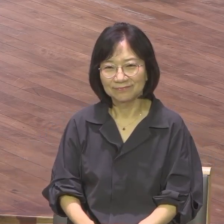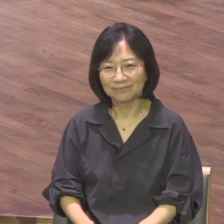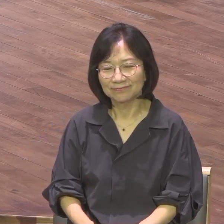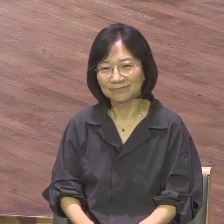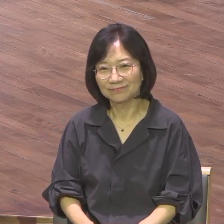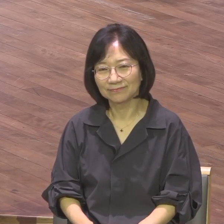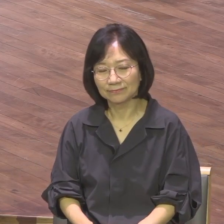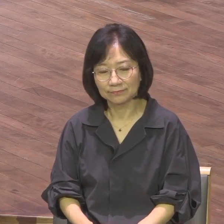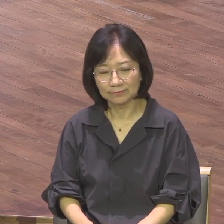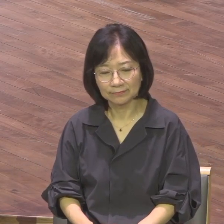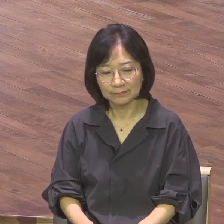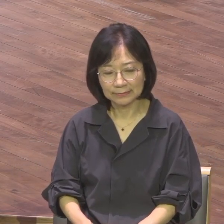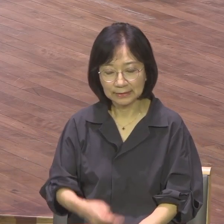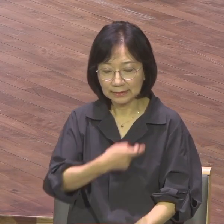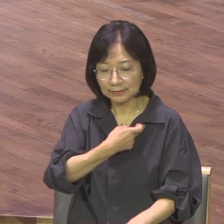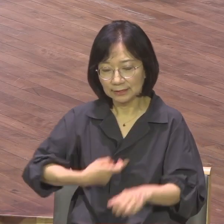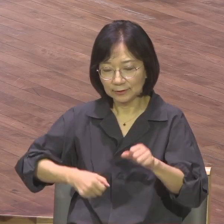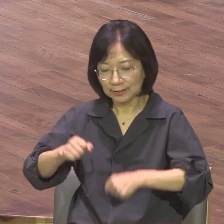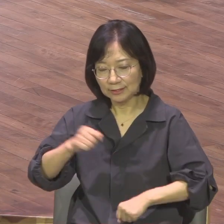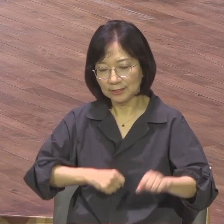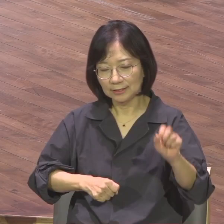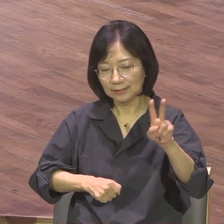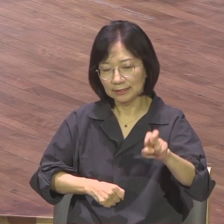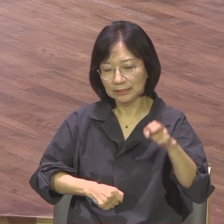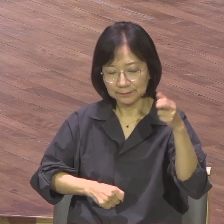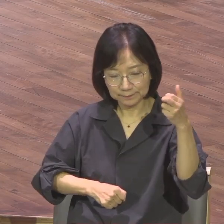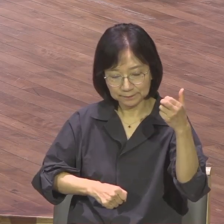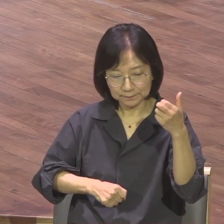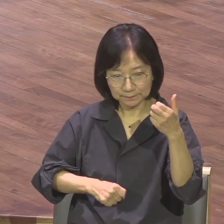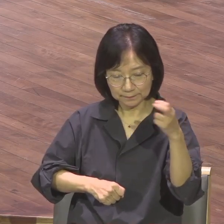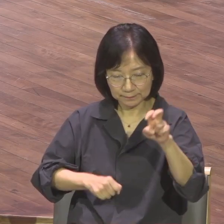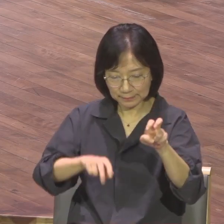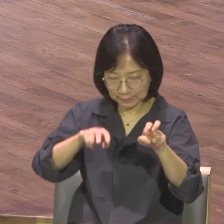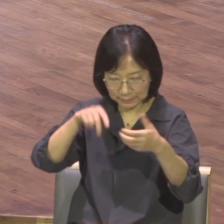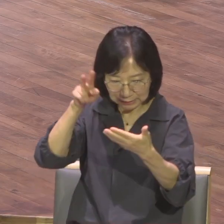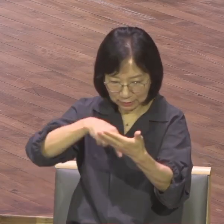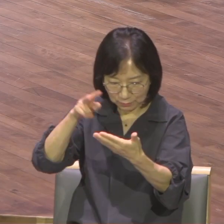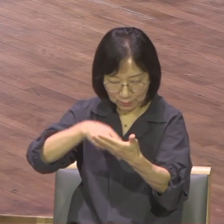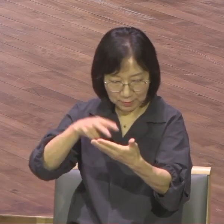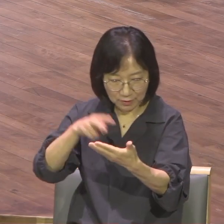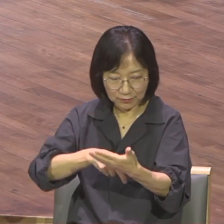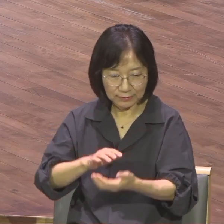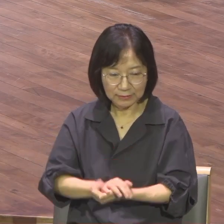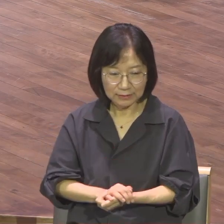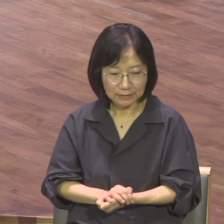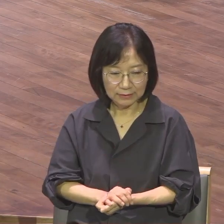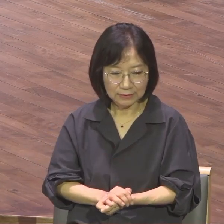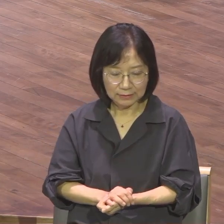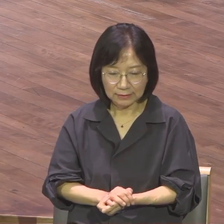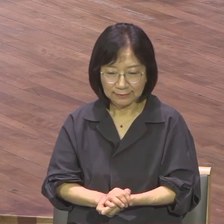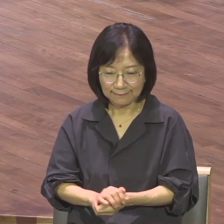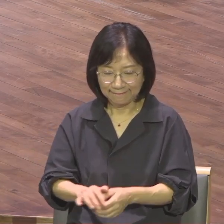그래서 4댕전 20장 29절 30절에 보게 되면 사나운 이리가 여러분들에게 들어와서 그 양떼를 아끼지 아니하며